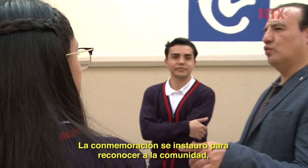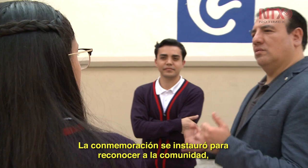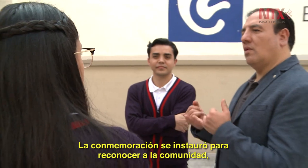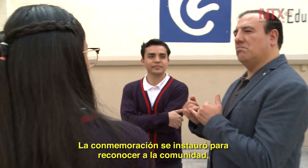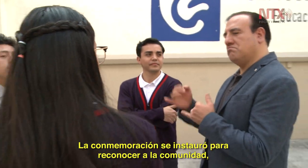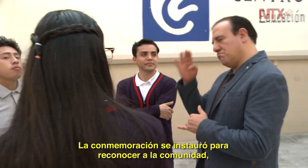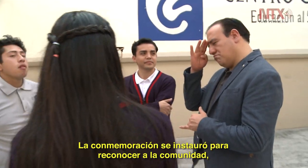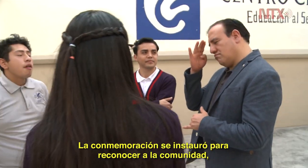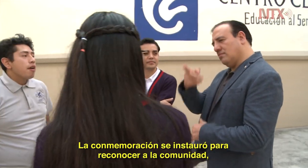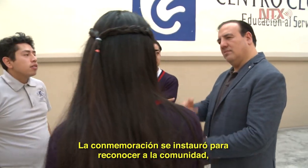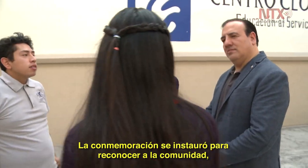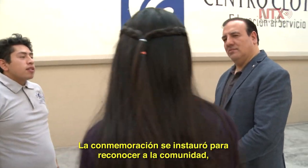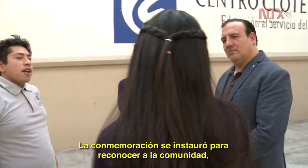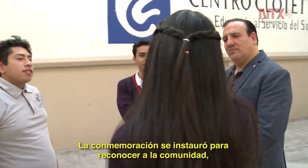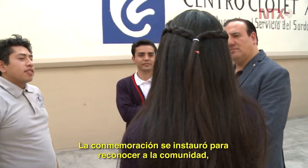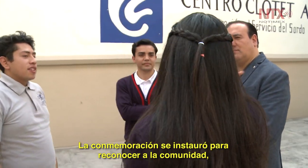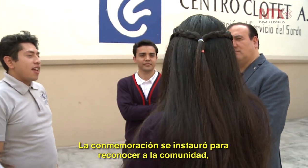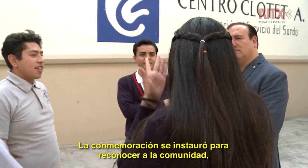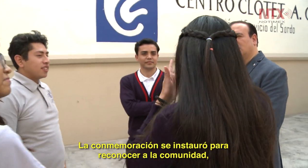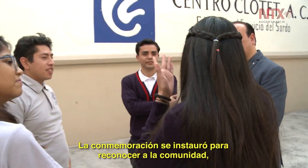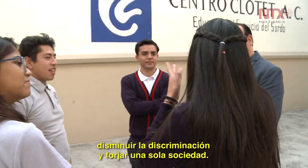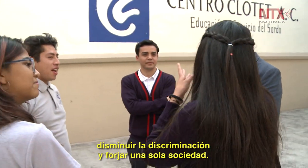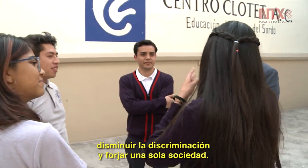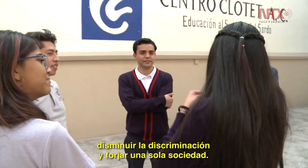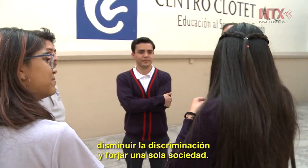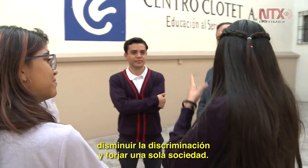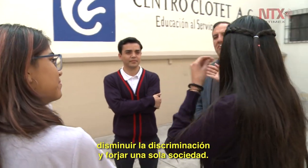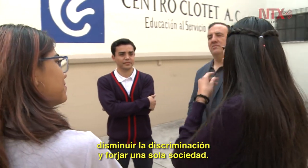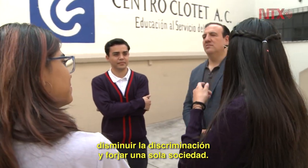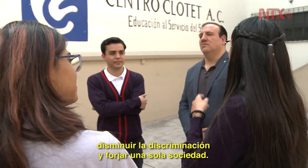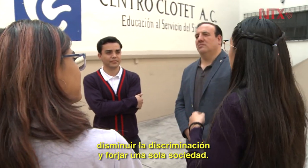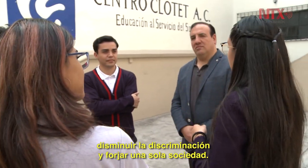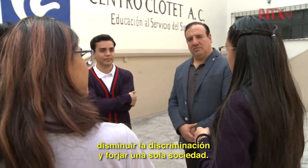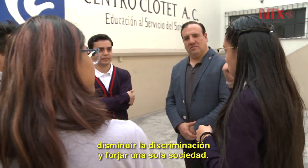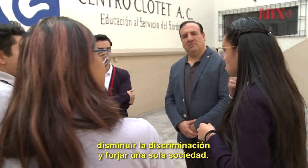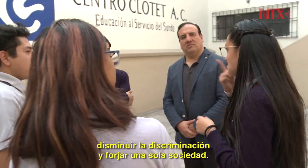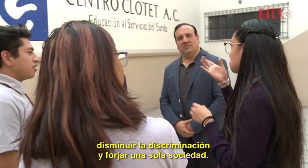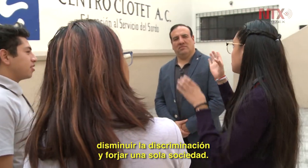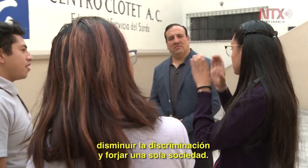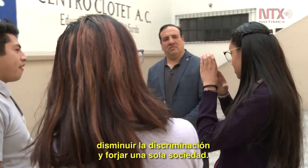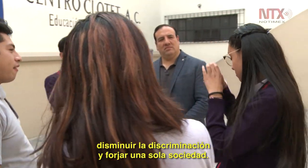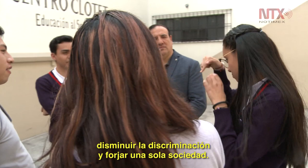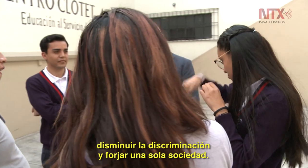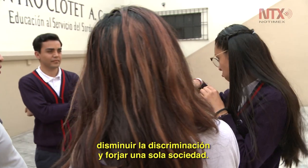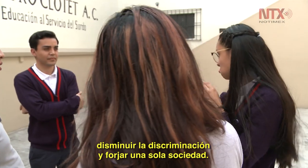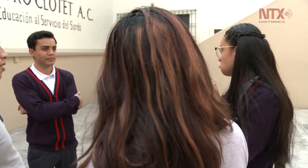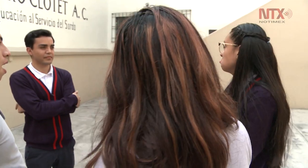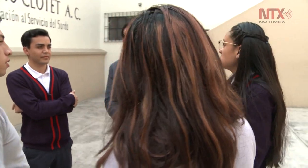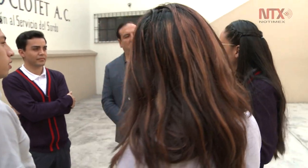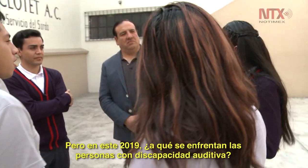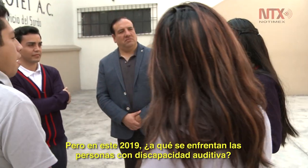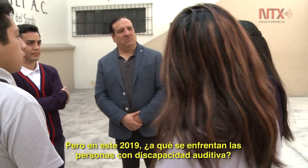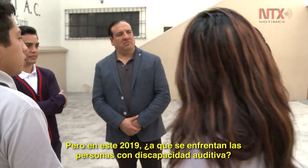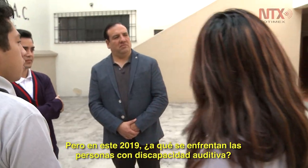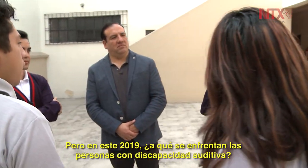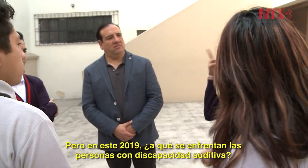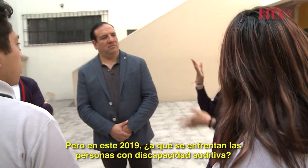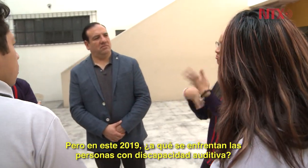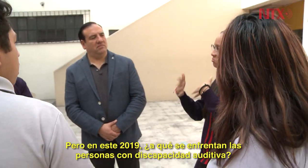conmemoración se instauró para reconocer a la comunidad, disminuir la discriminación y forjar una sola sociedad. Pero en este 2019,